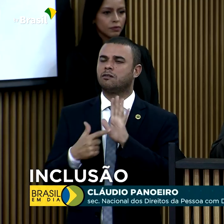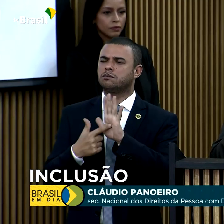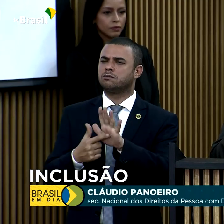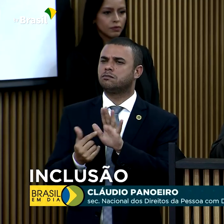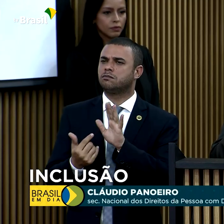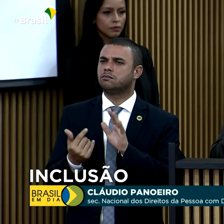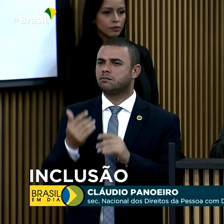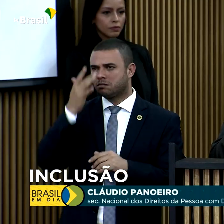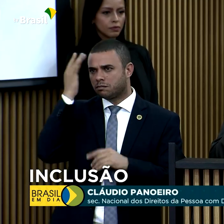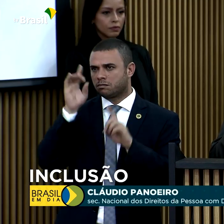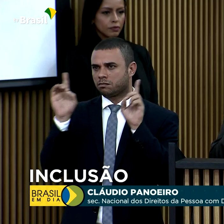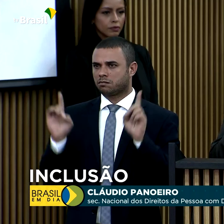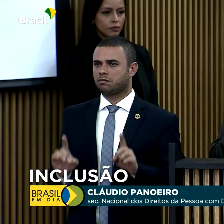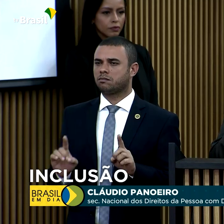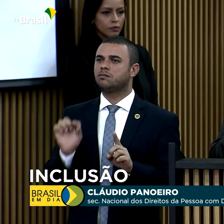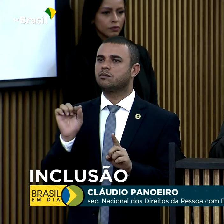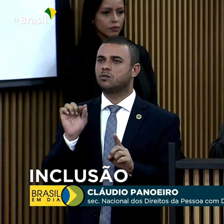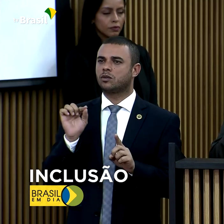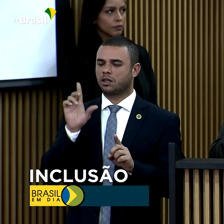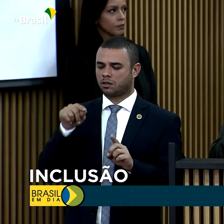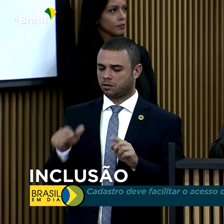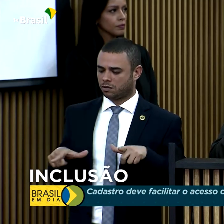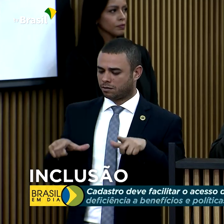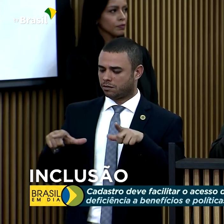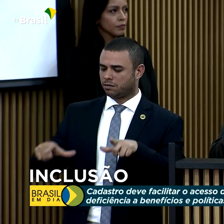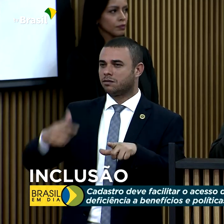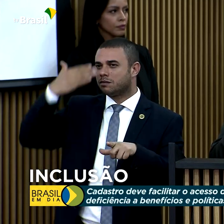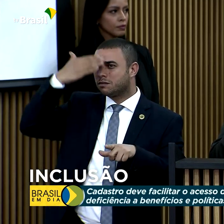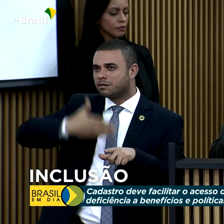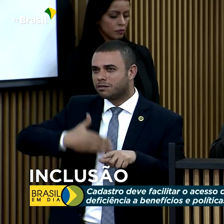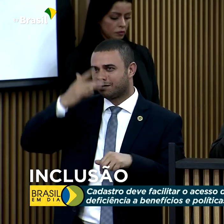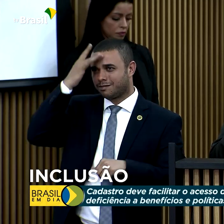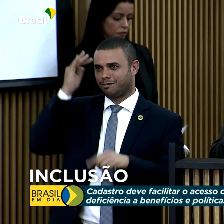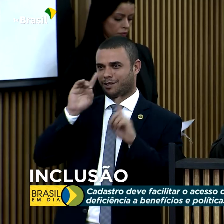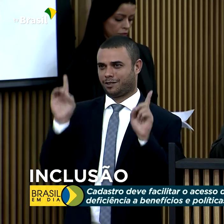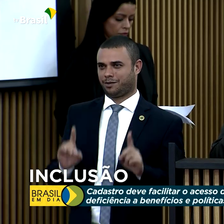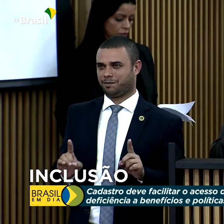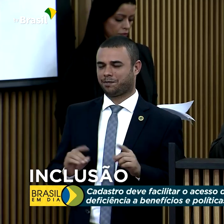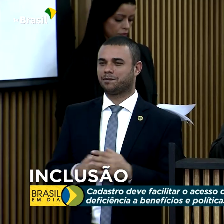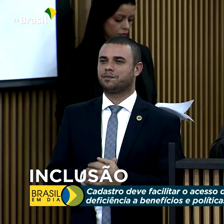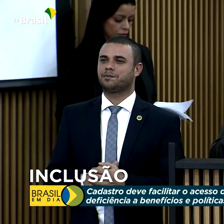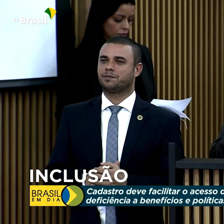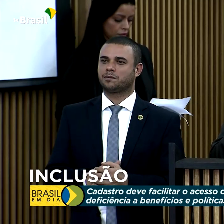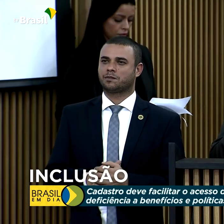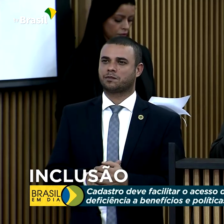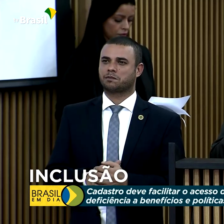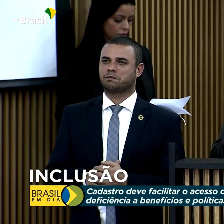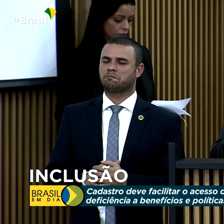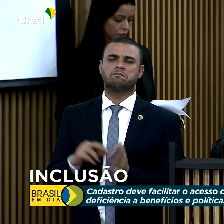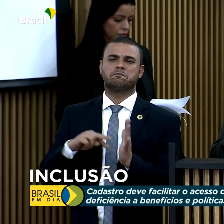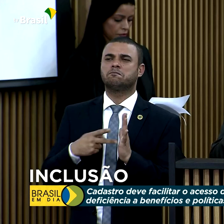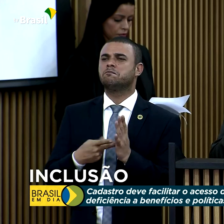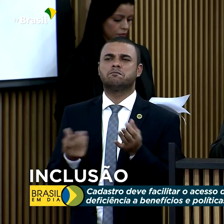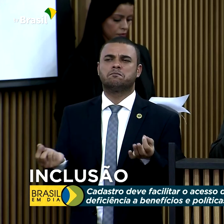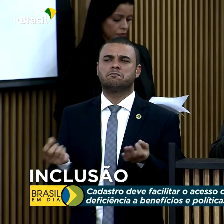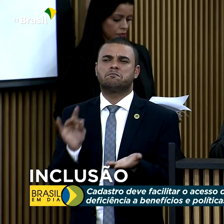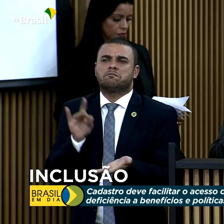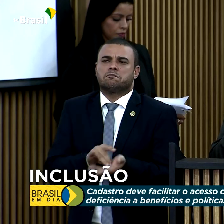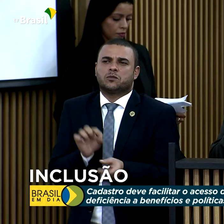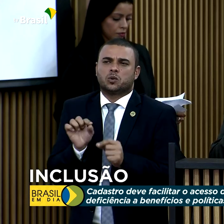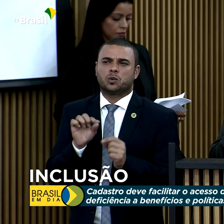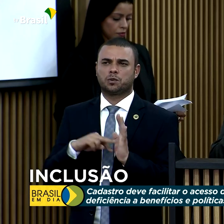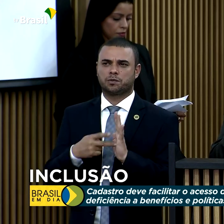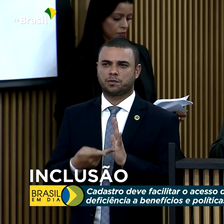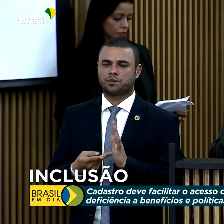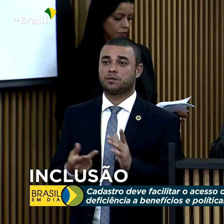deficiência o chamado Certificado da Pessoa com Deficiência. Na prática, isso significa que as pessoas